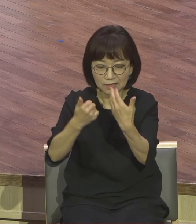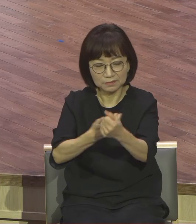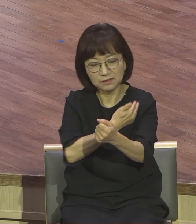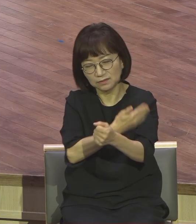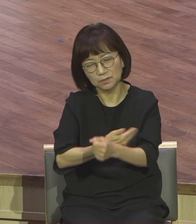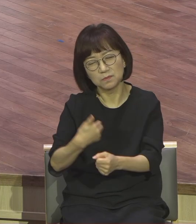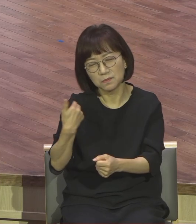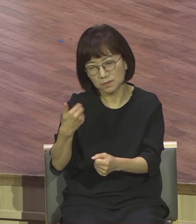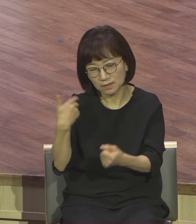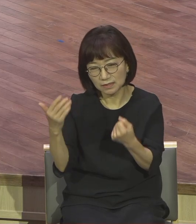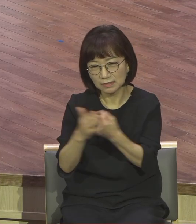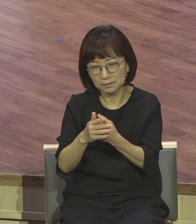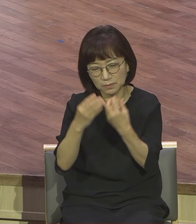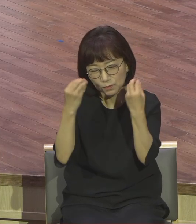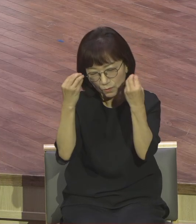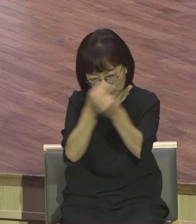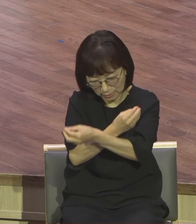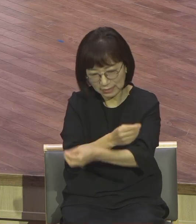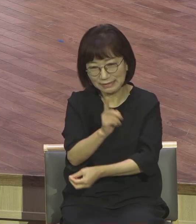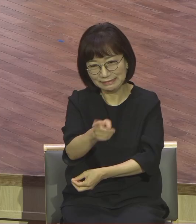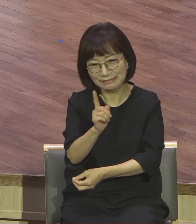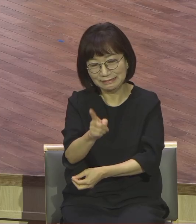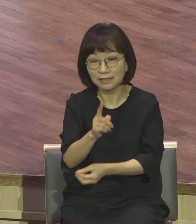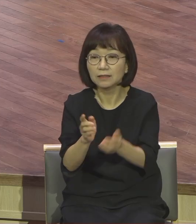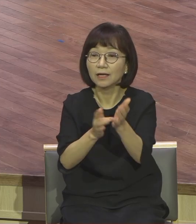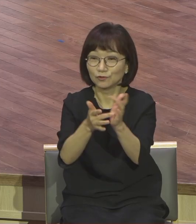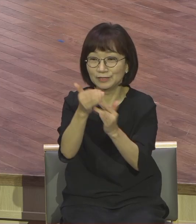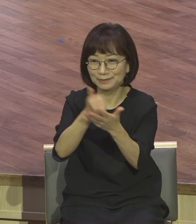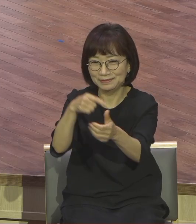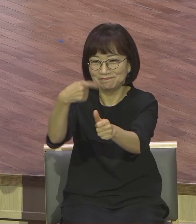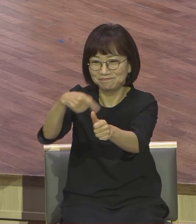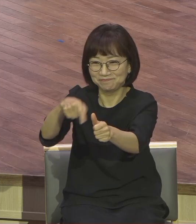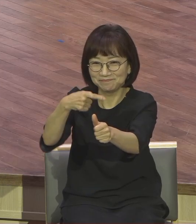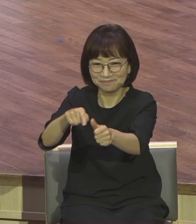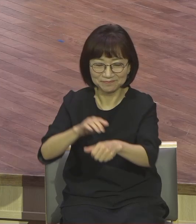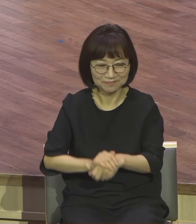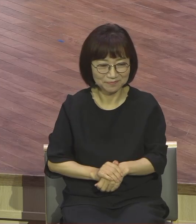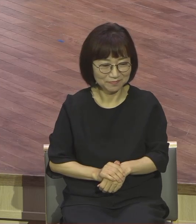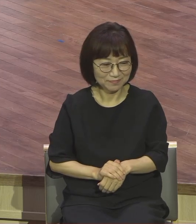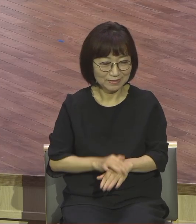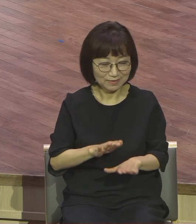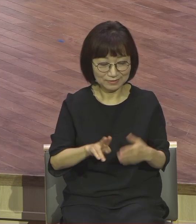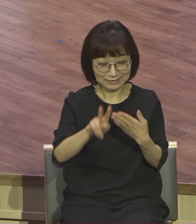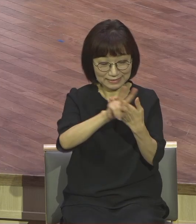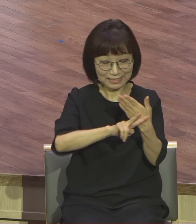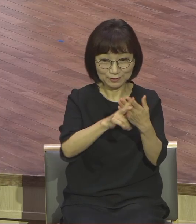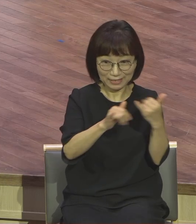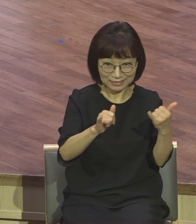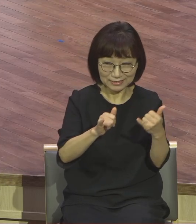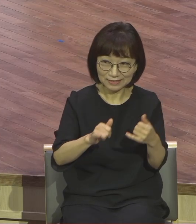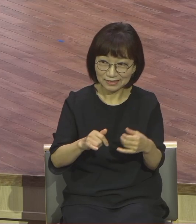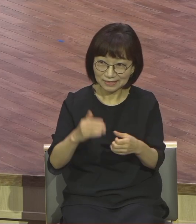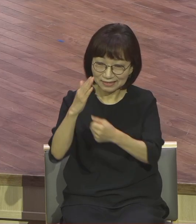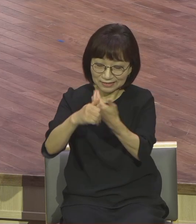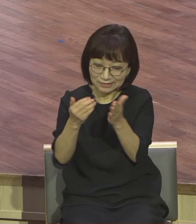예수님께서는 사두개인들이 지금 성경의 내용도 하나님의 능력도 알지 못하고 완전히